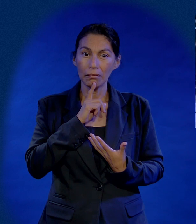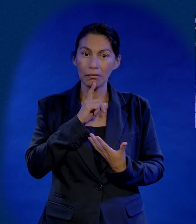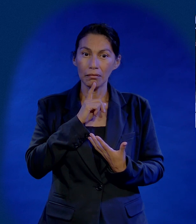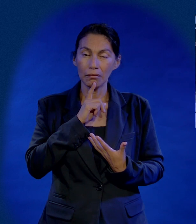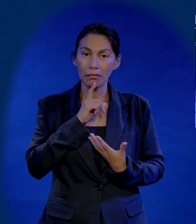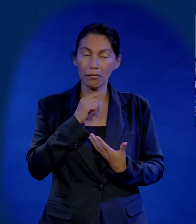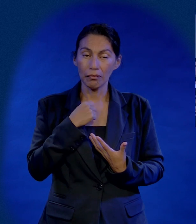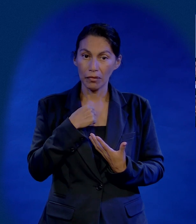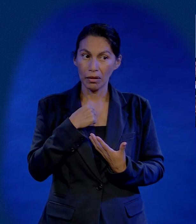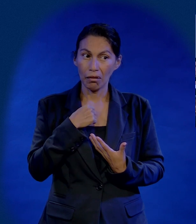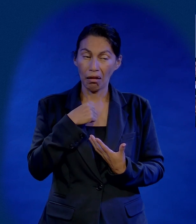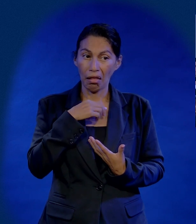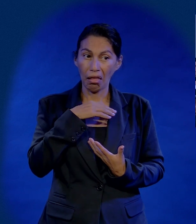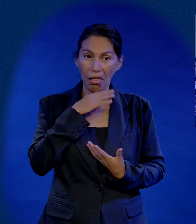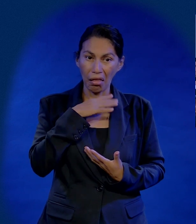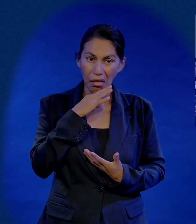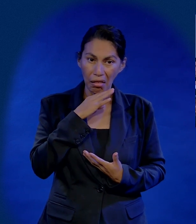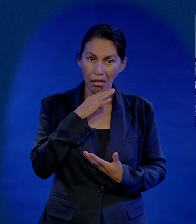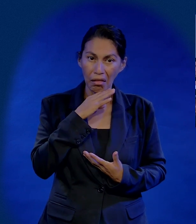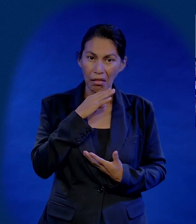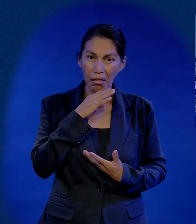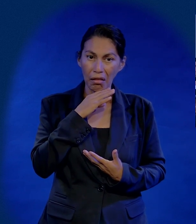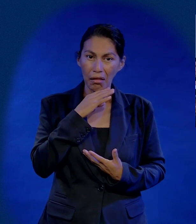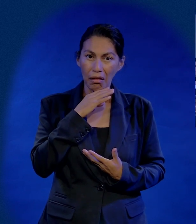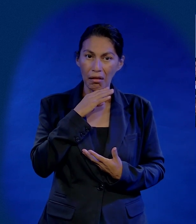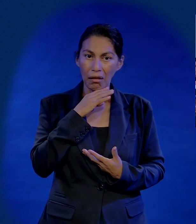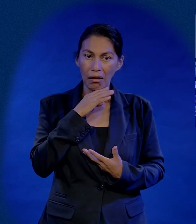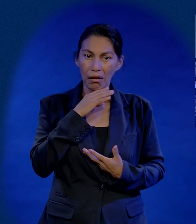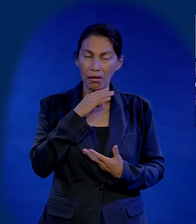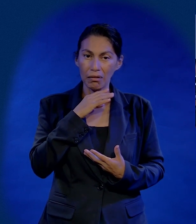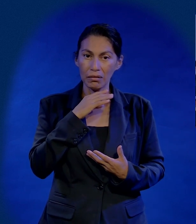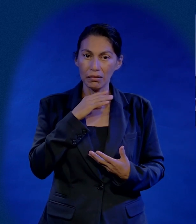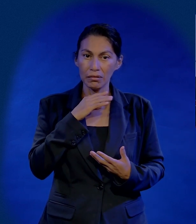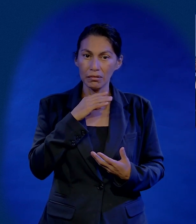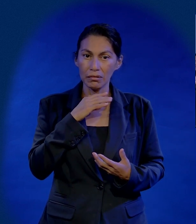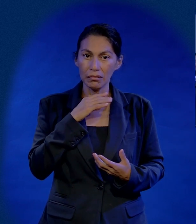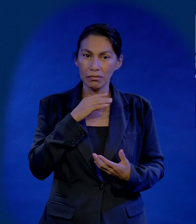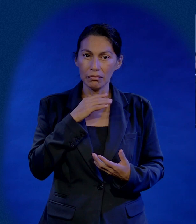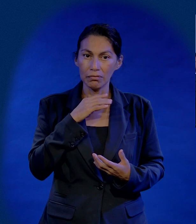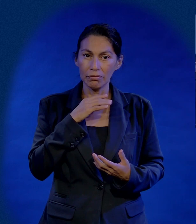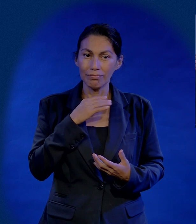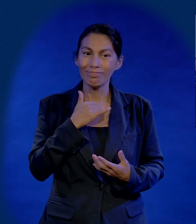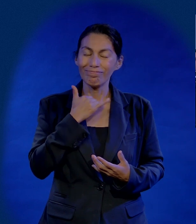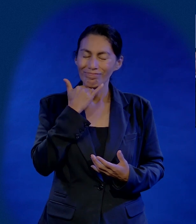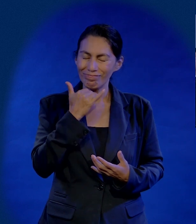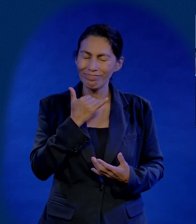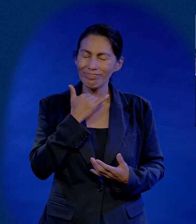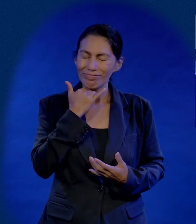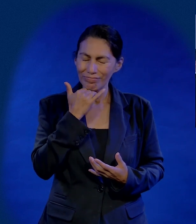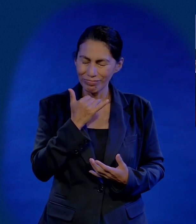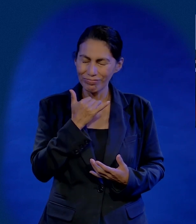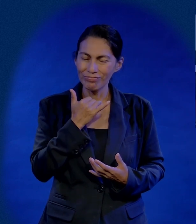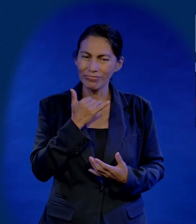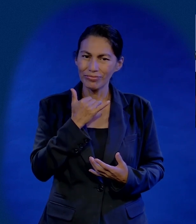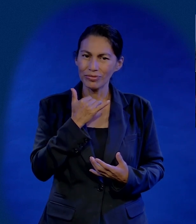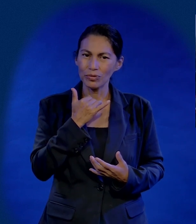Mire, hermanos, si me hubiera agarrado despistado, distraído, probablemente hubiera